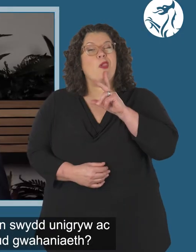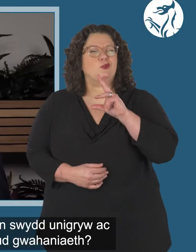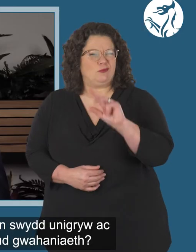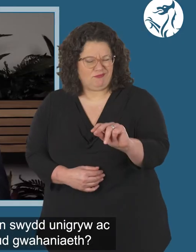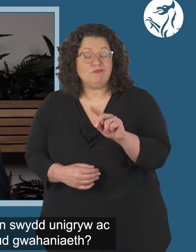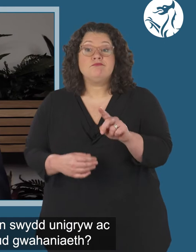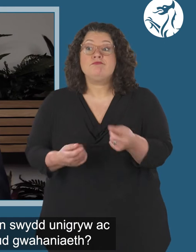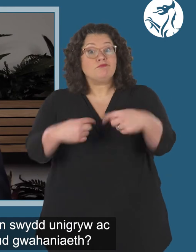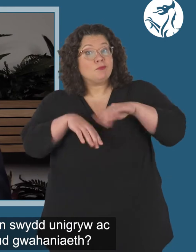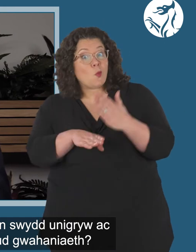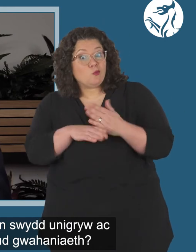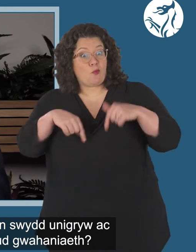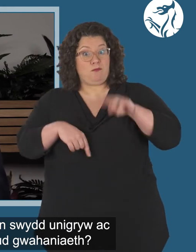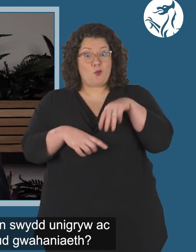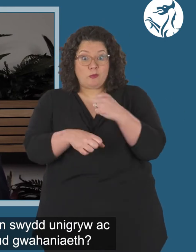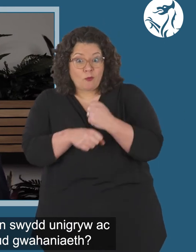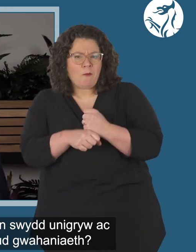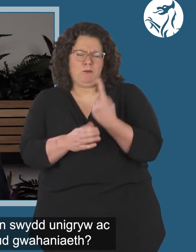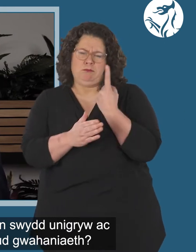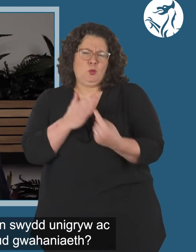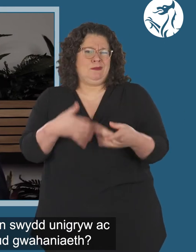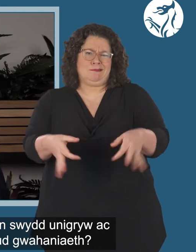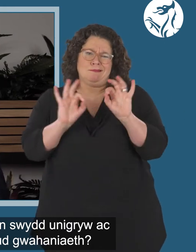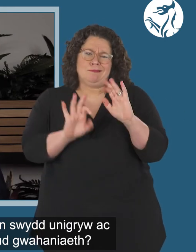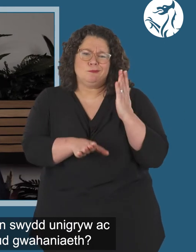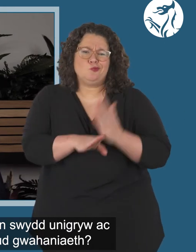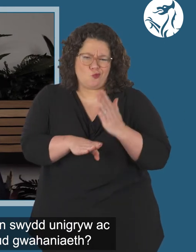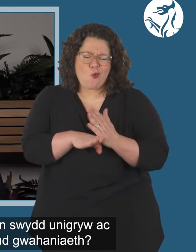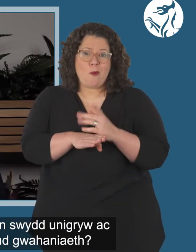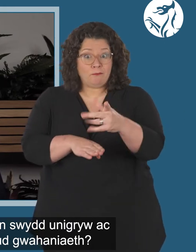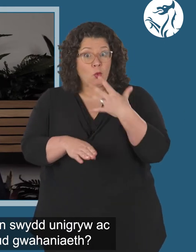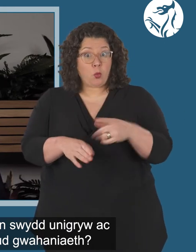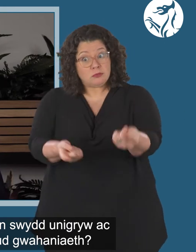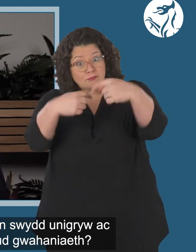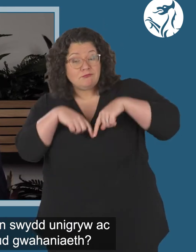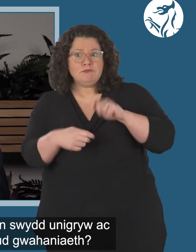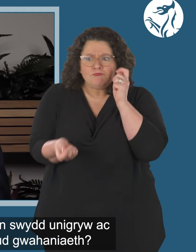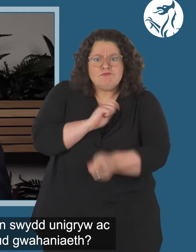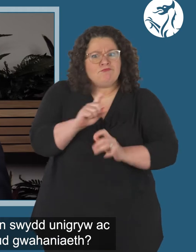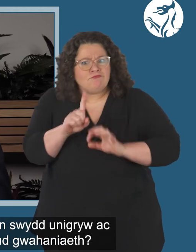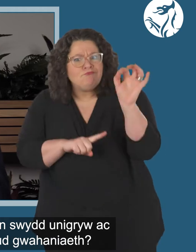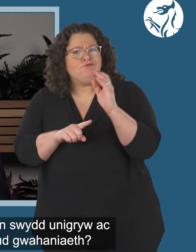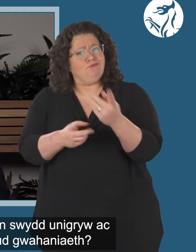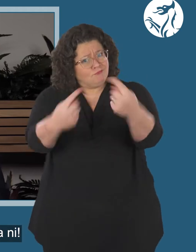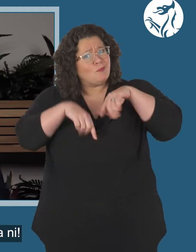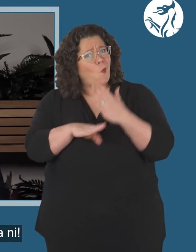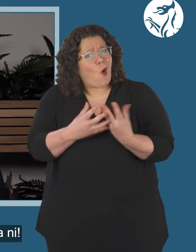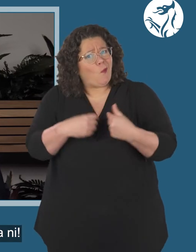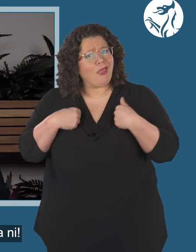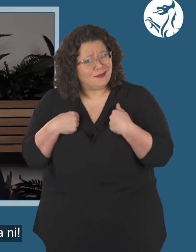Mae swydd yn Llywadraeth Cymru yn swydd unigryw ac arbennig. Ydych chi aisiau gwneud gwahaniaeth,